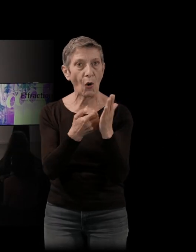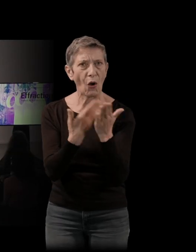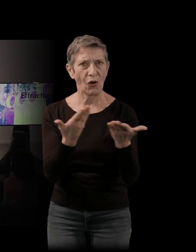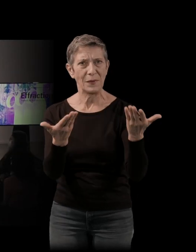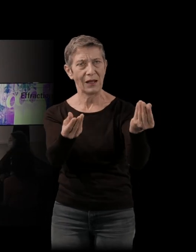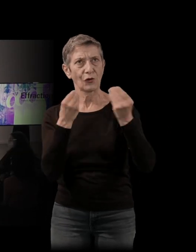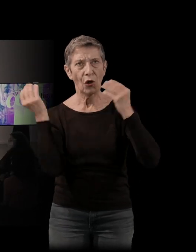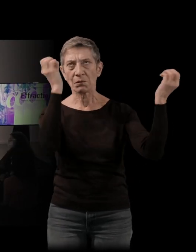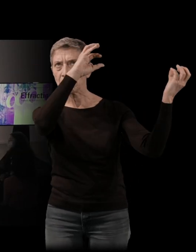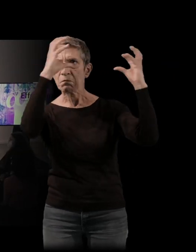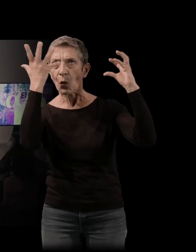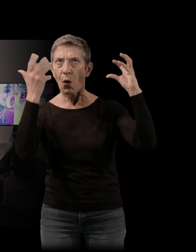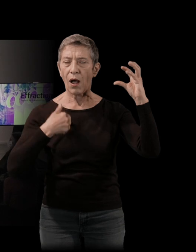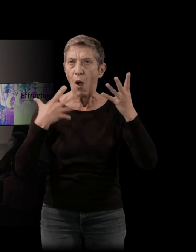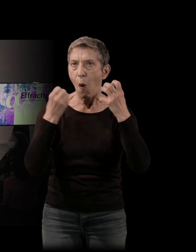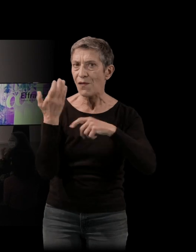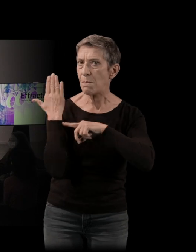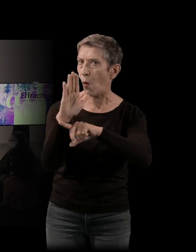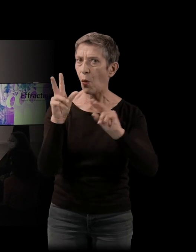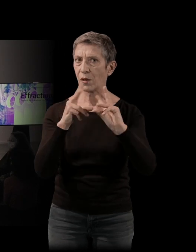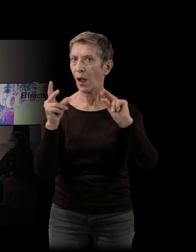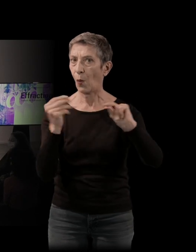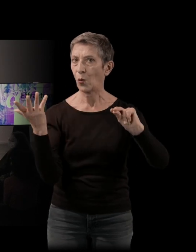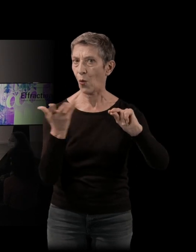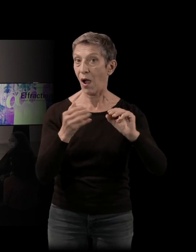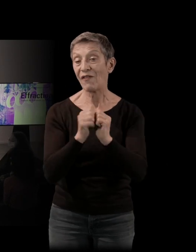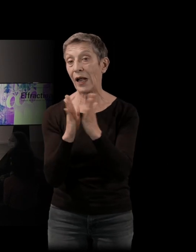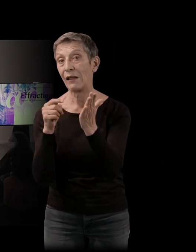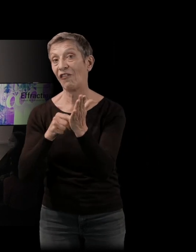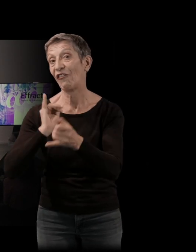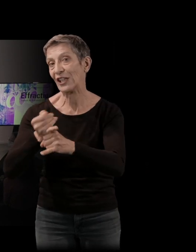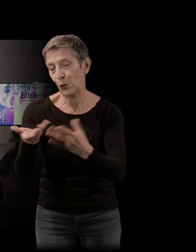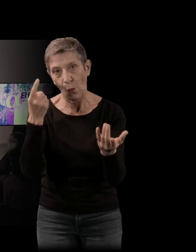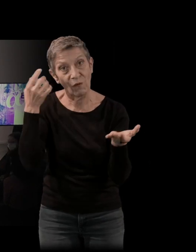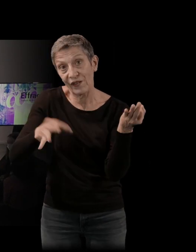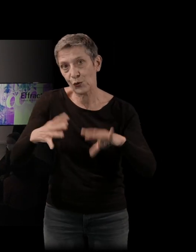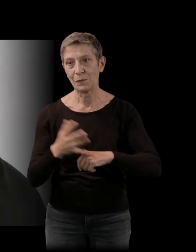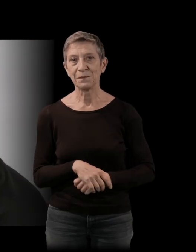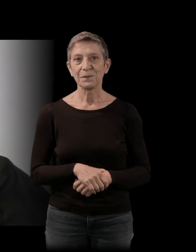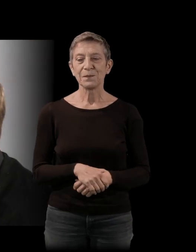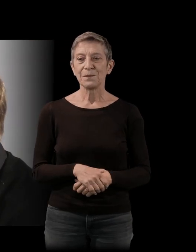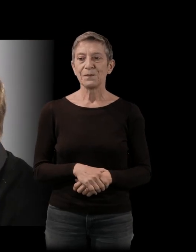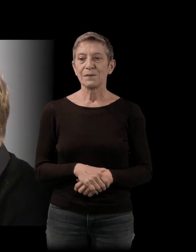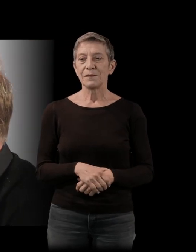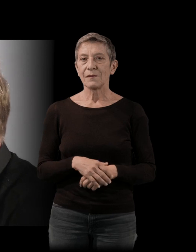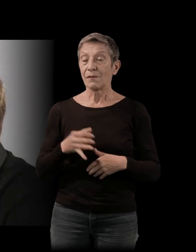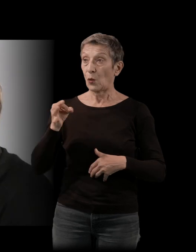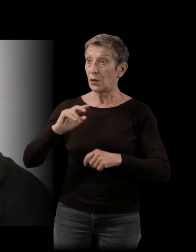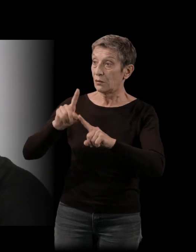que j'avais envie d'en montrer et d'en raconter à travers une fiction ? Oui, d'autant plus que ce film, je le disais en introduction, c'est un film qui porte en lui-même